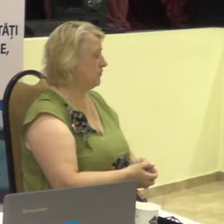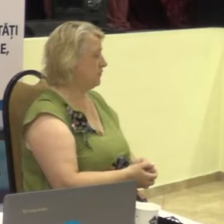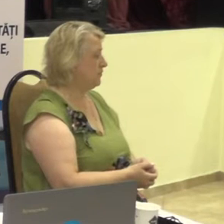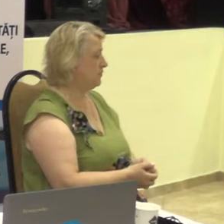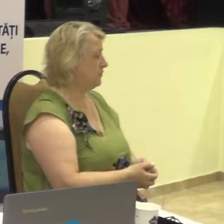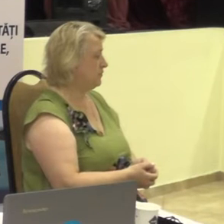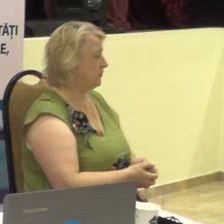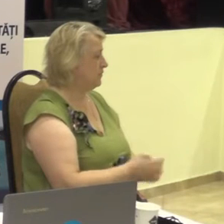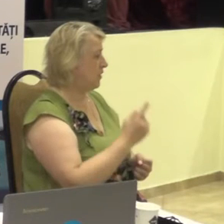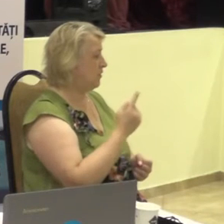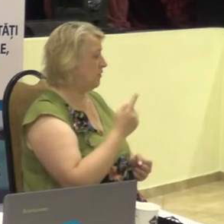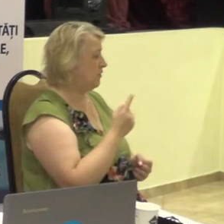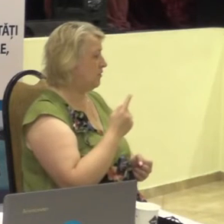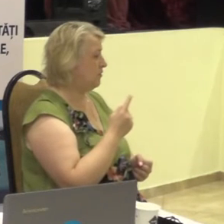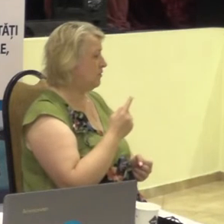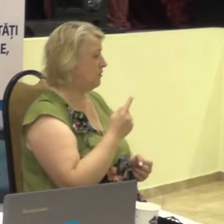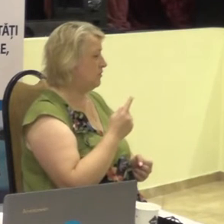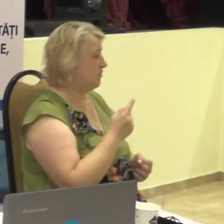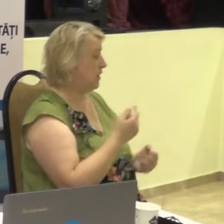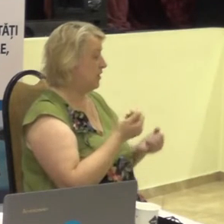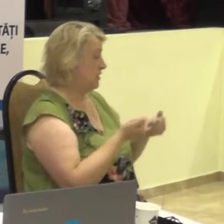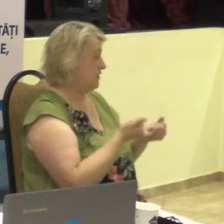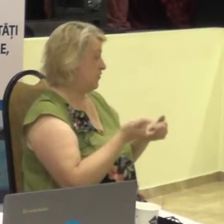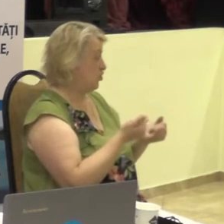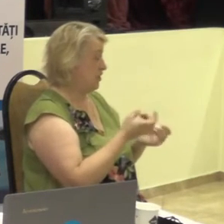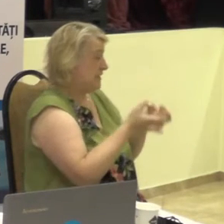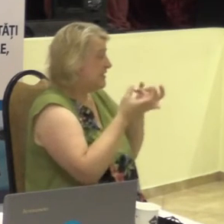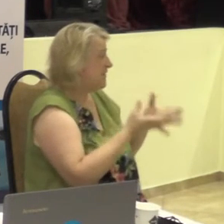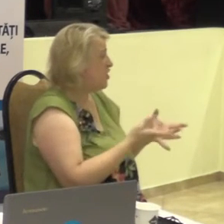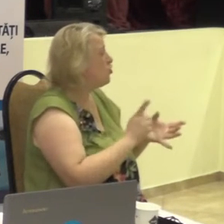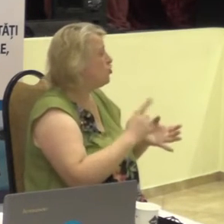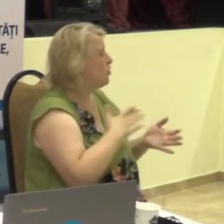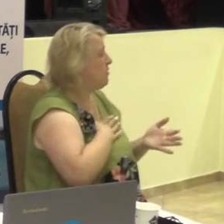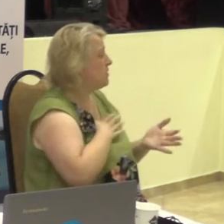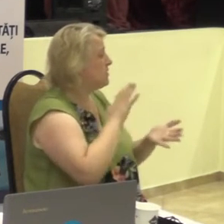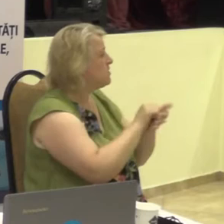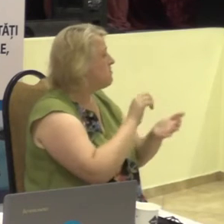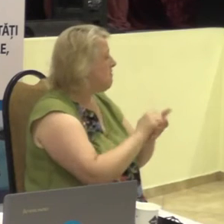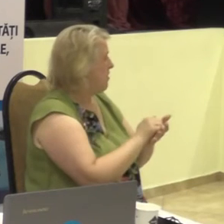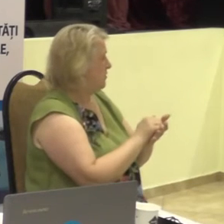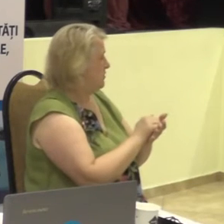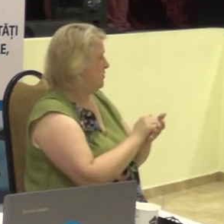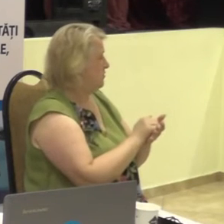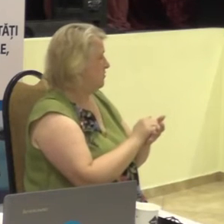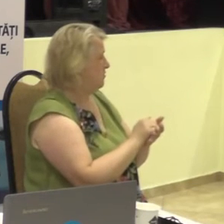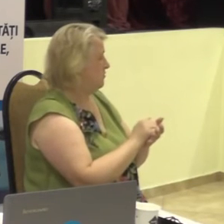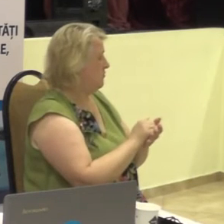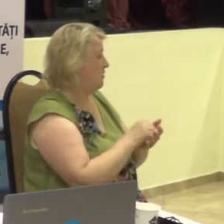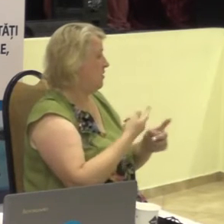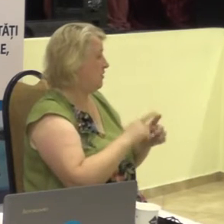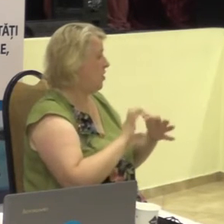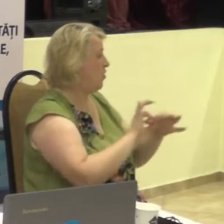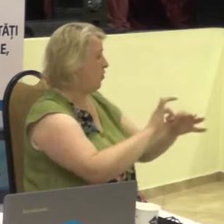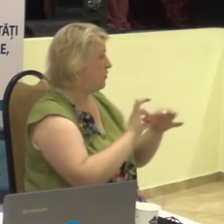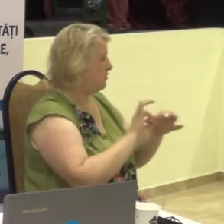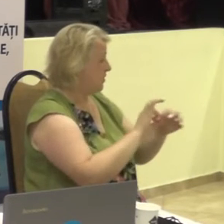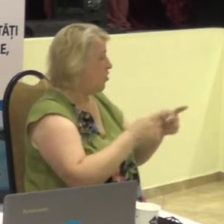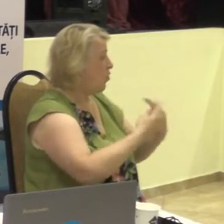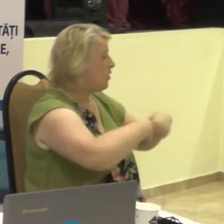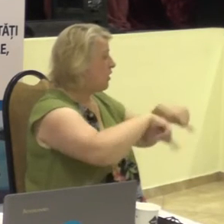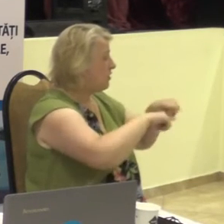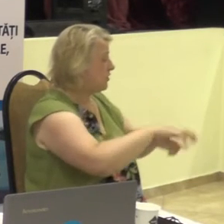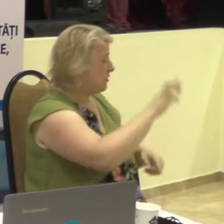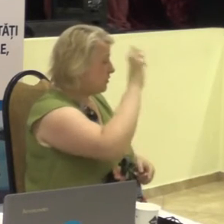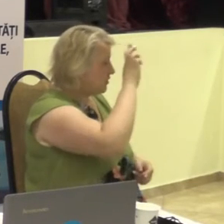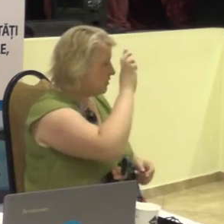Una din actualele direcții în dezvoltarea Asociației, când stă în cooperarea cu organi de stat,